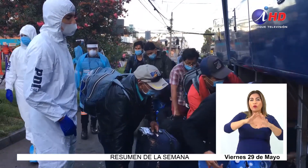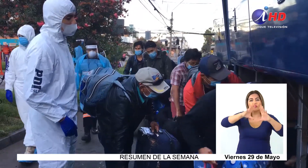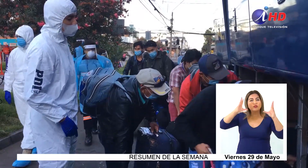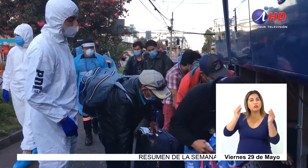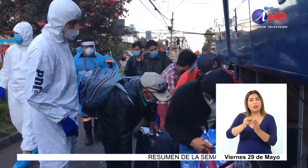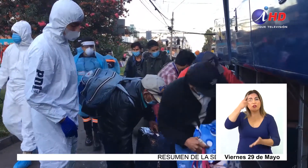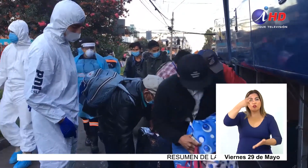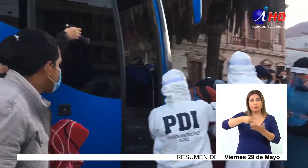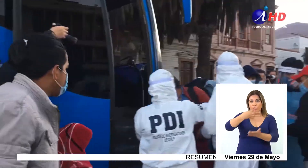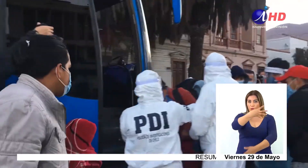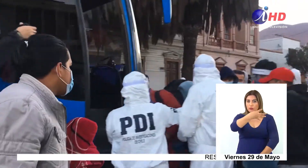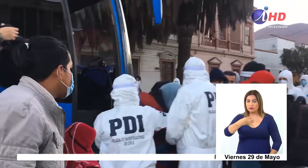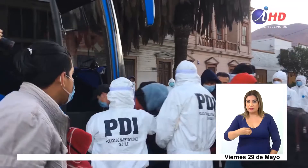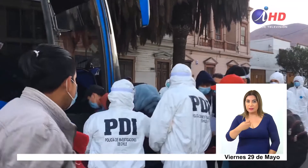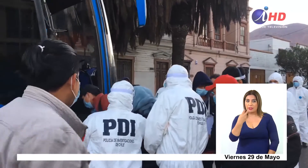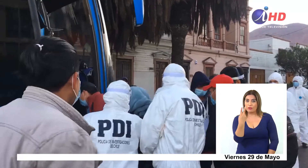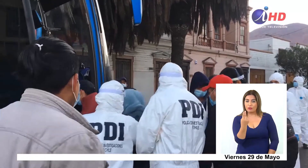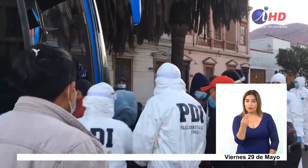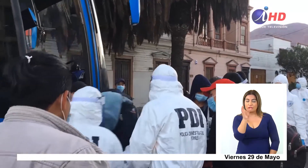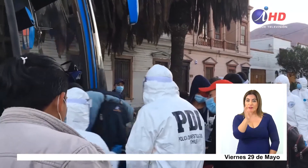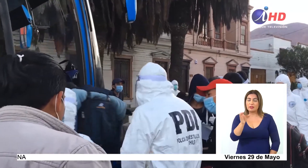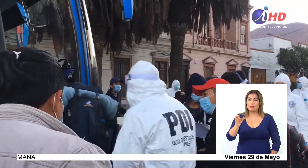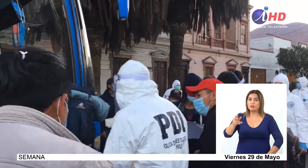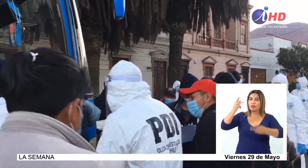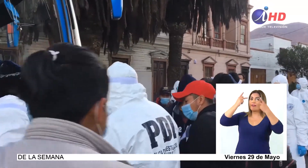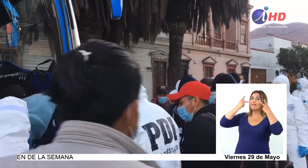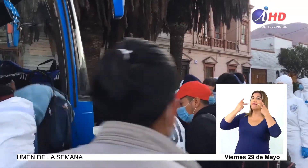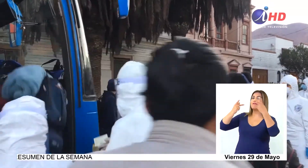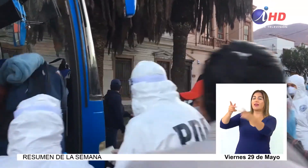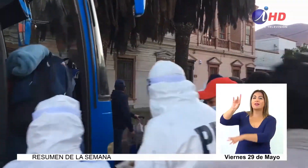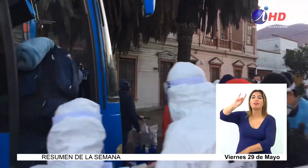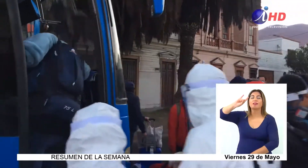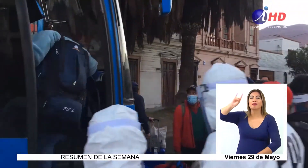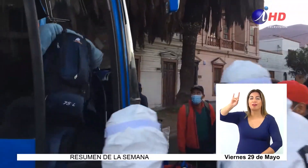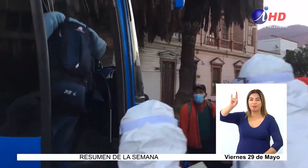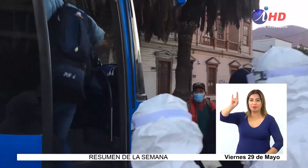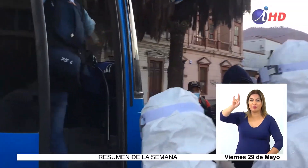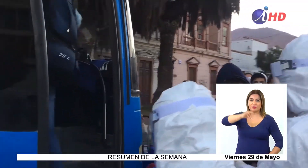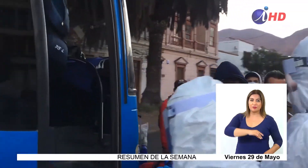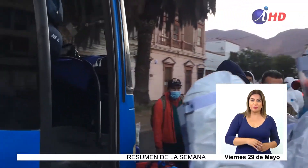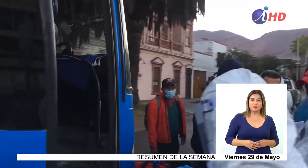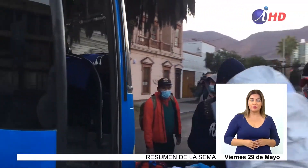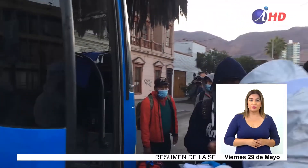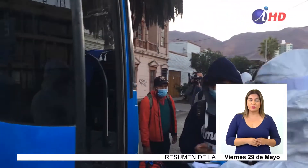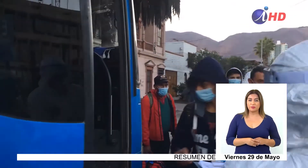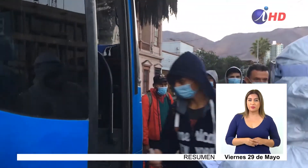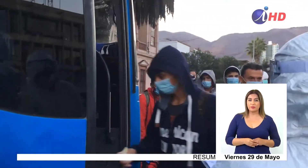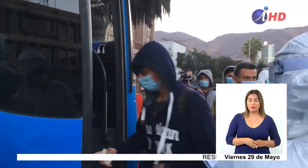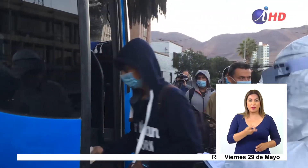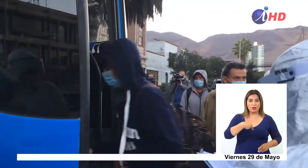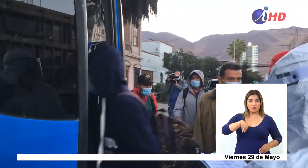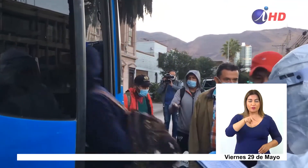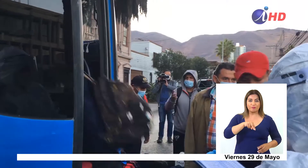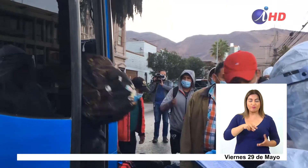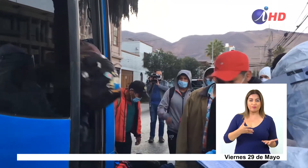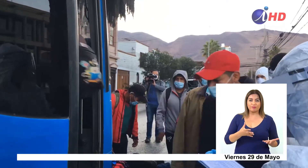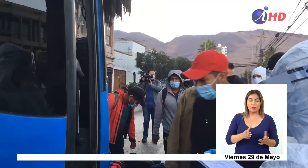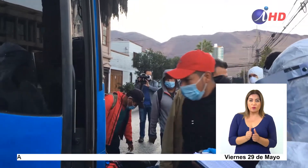de 2.412 personas repatriadas al país altiplánico. Pudimos, no es cierto,